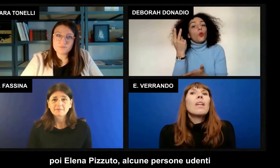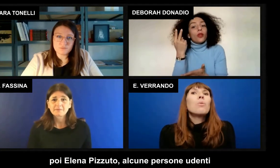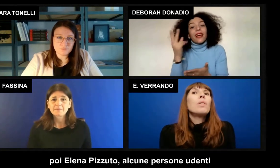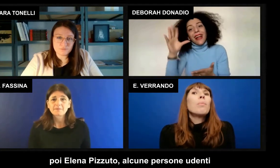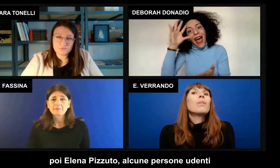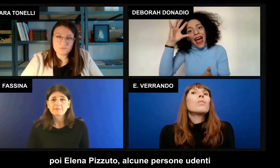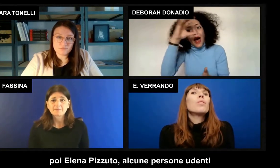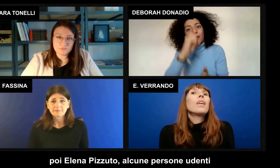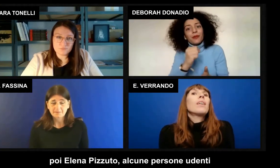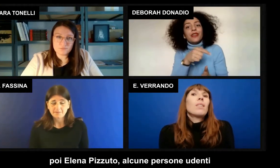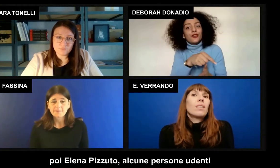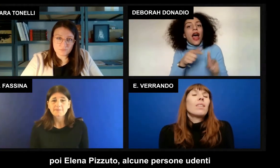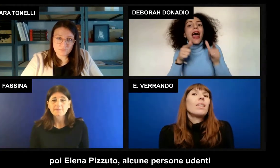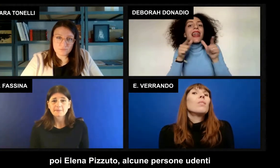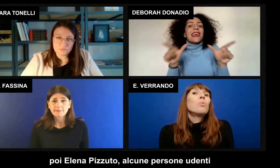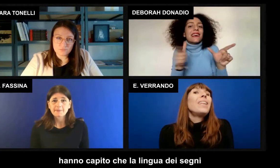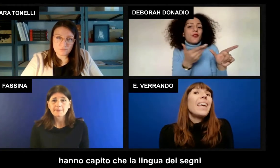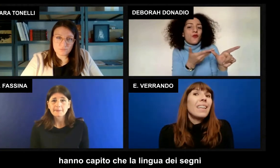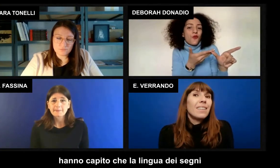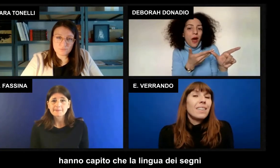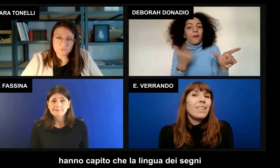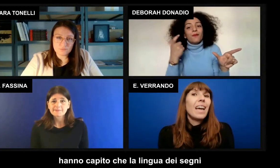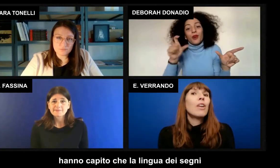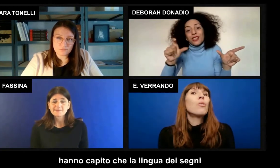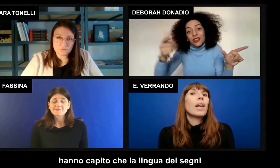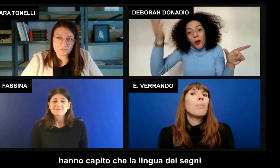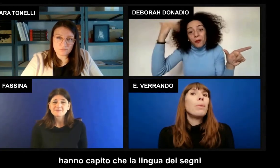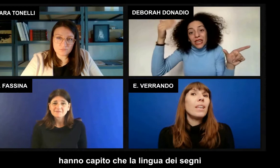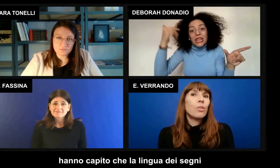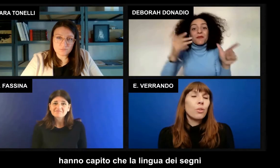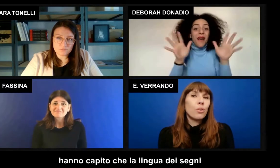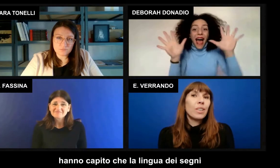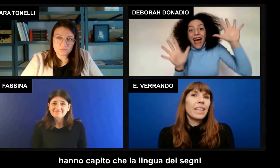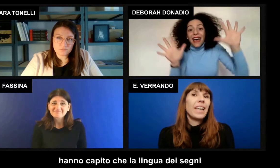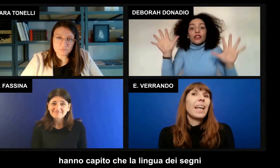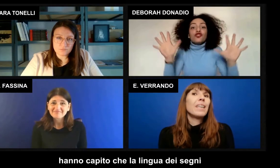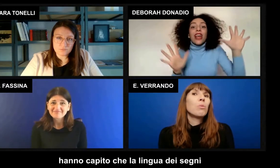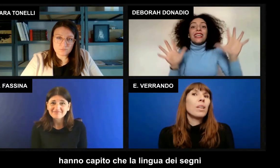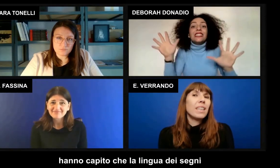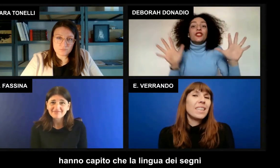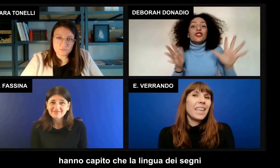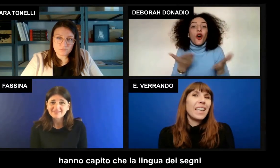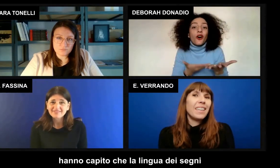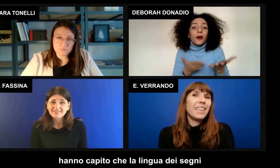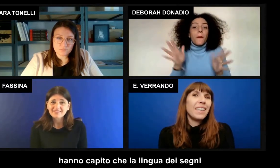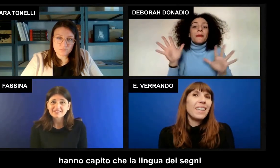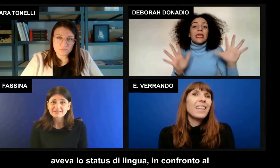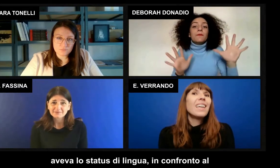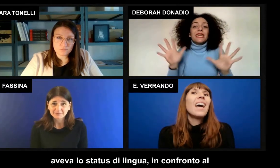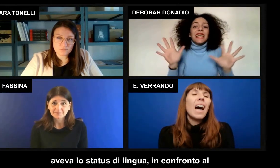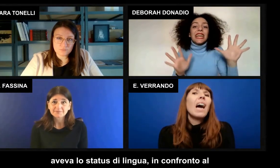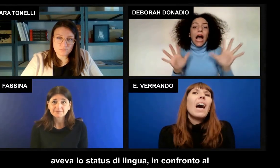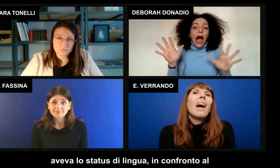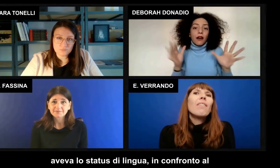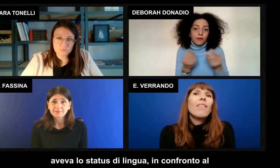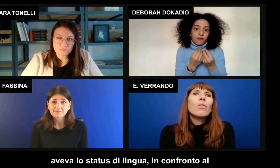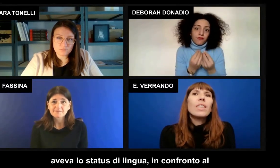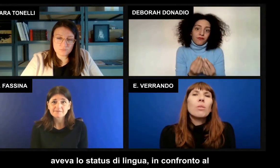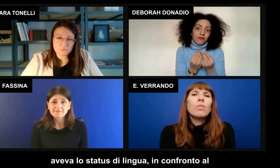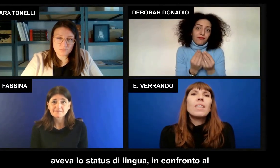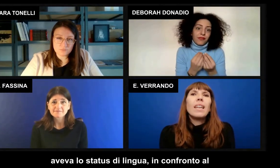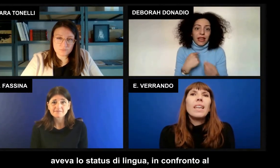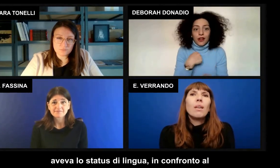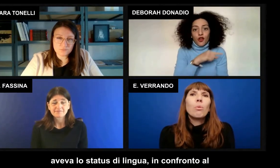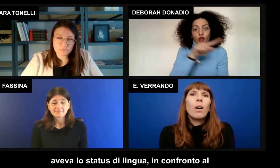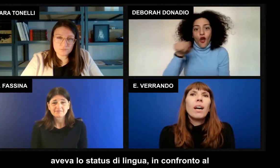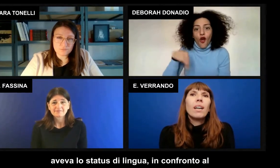Alcune persone udenti hanno capito che la lingua dei segni aveva lo